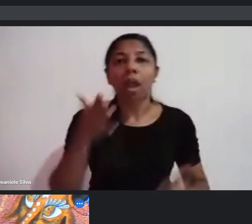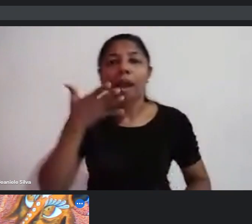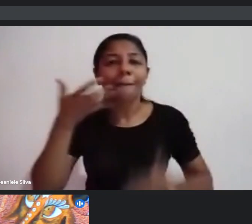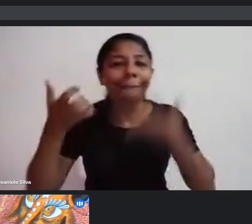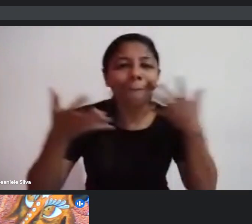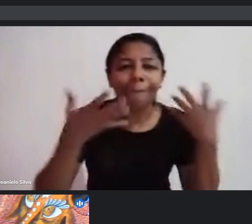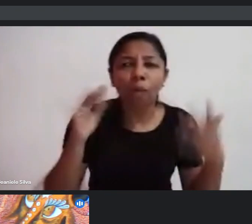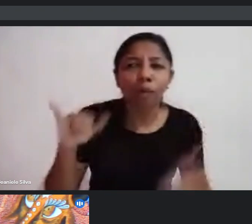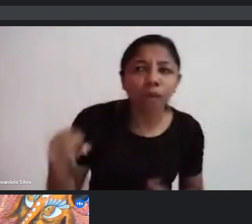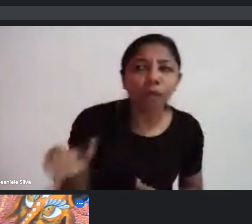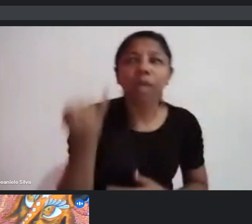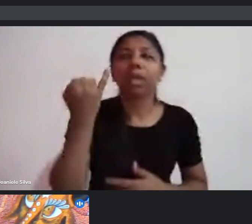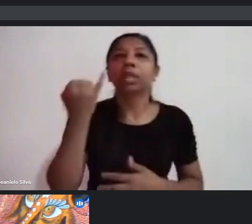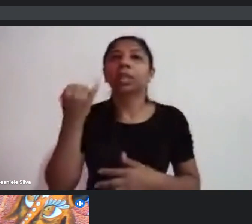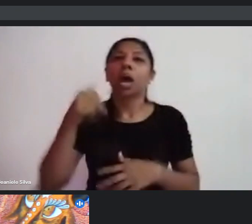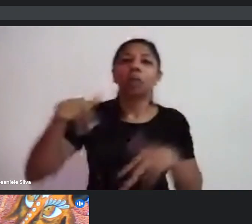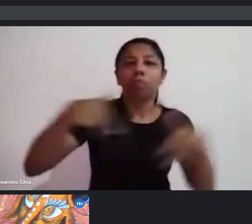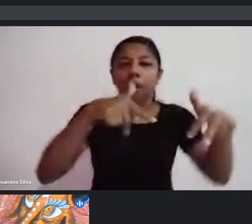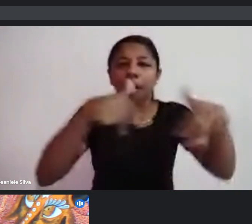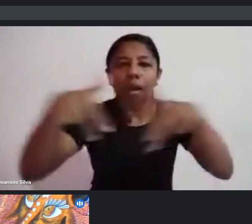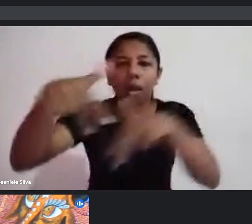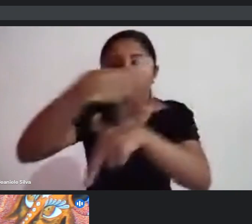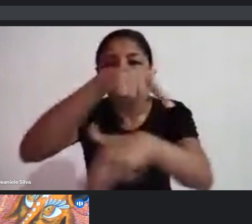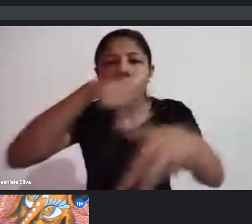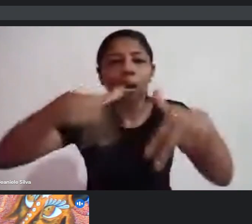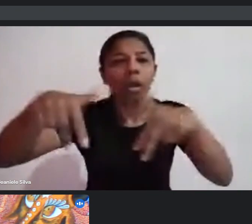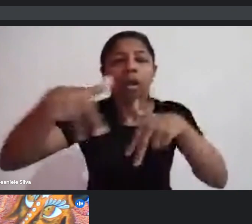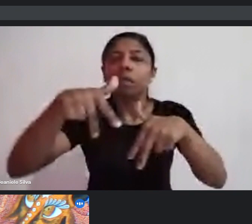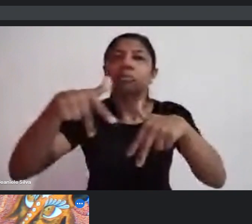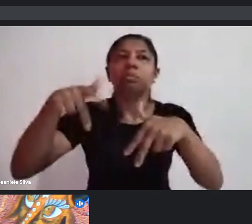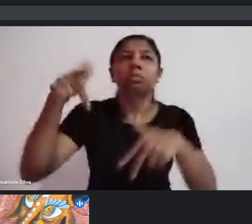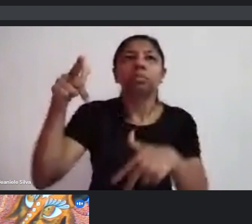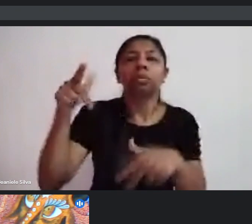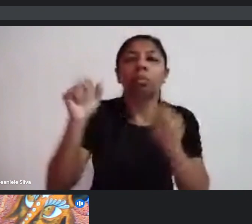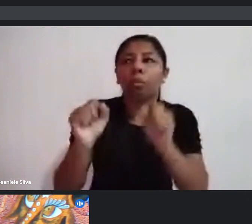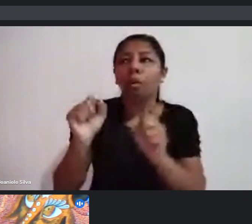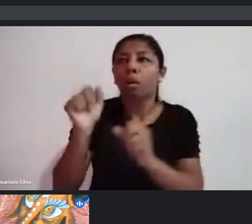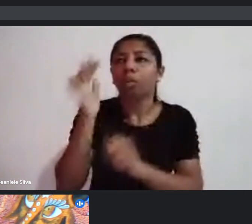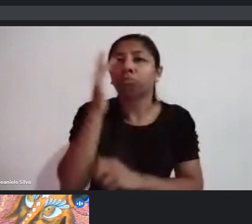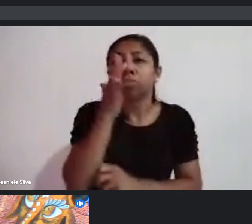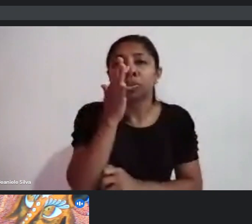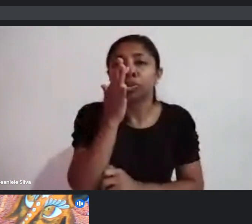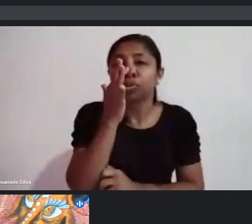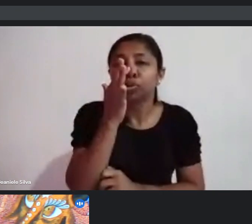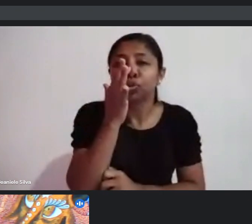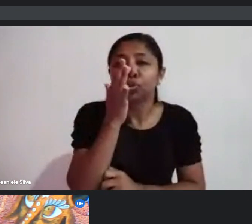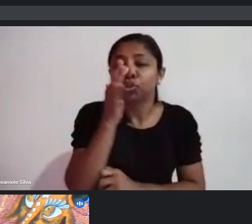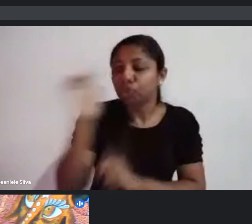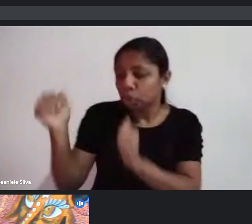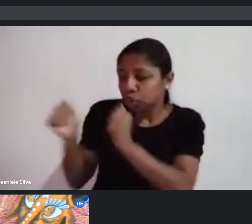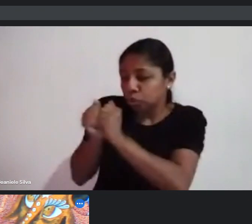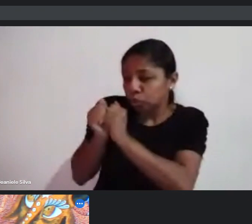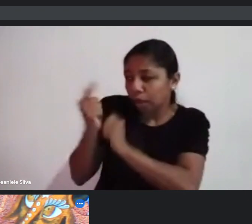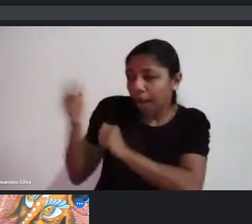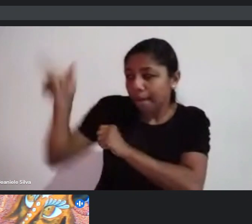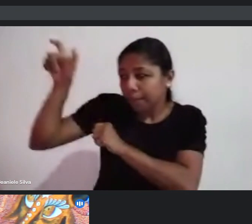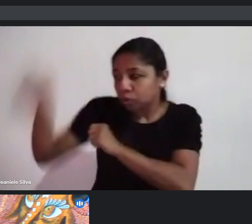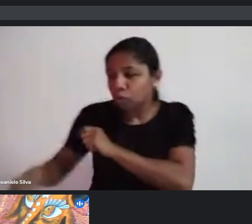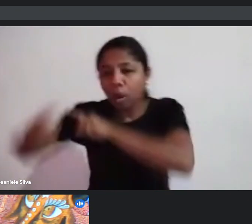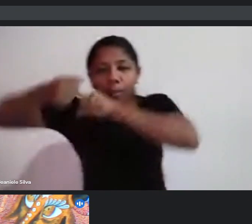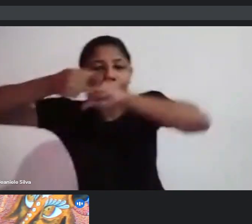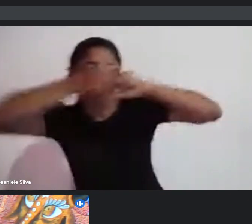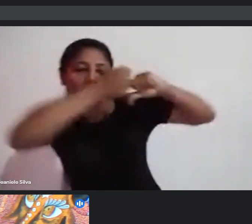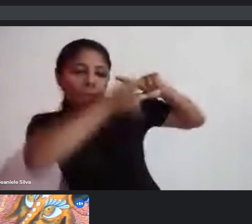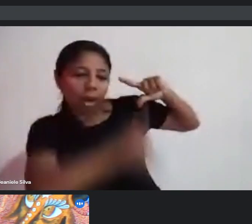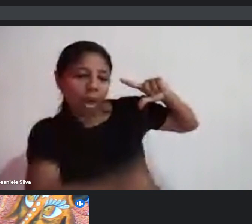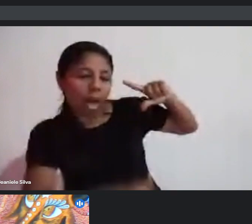possa se deslocar, possa assistir ao espetáculo com alguém fazendo uma audição perto, que é uma